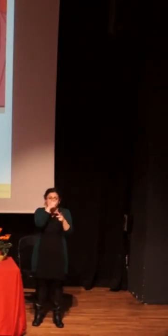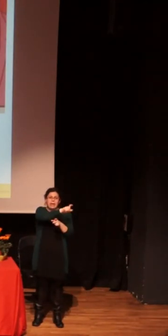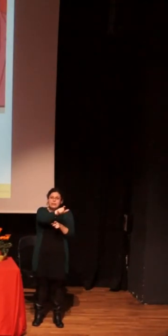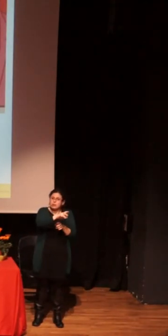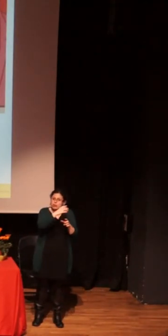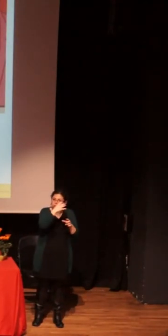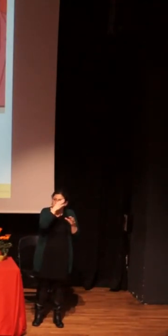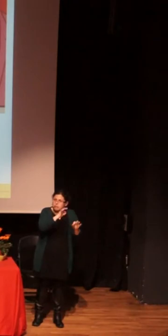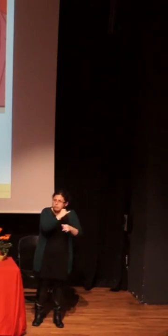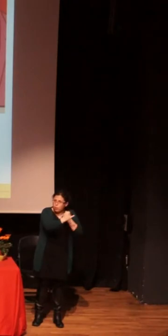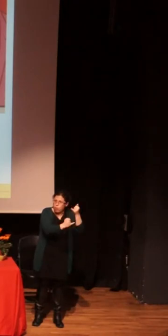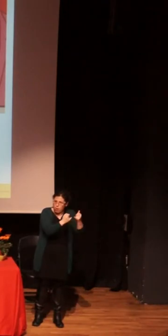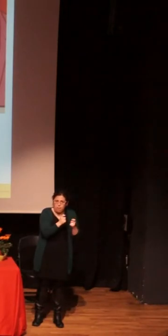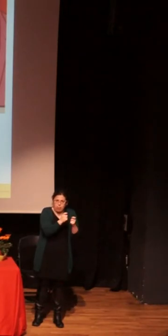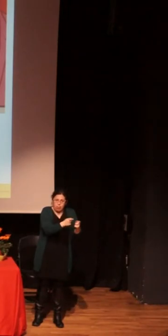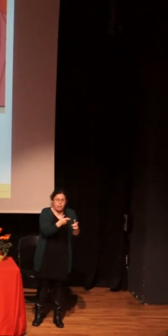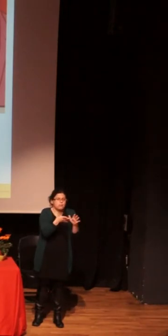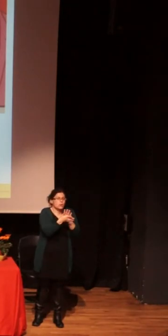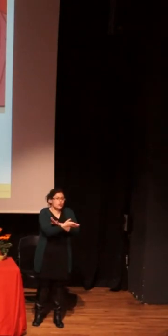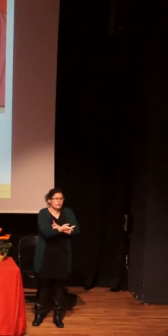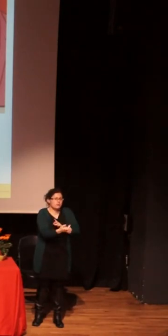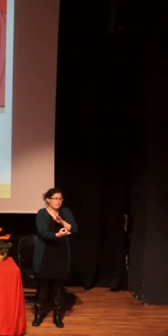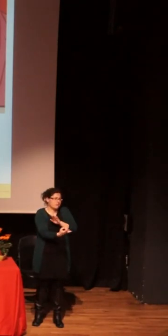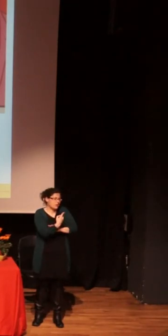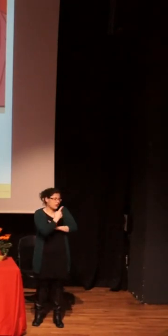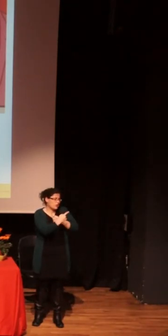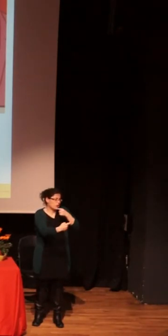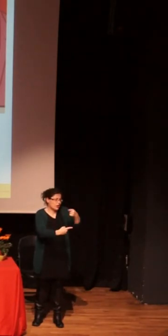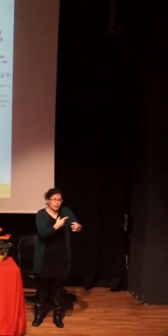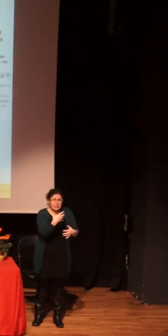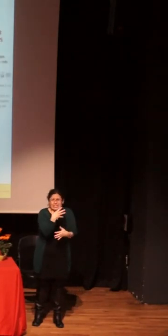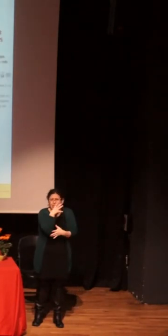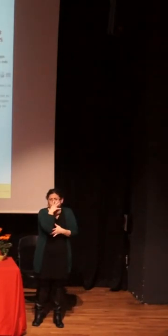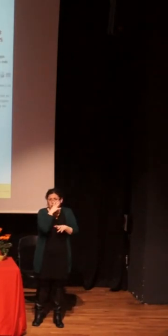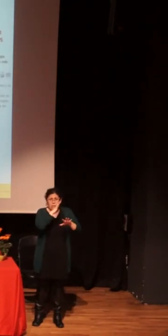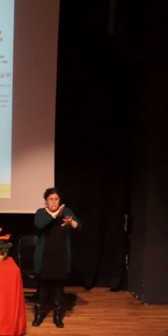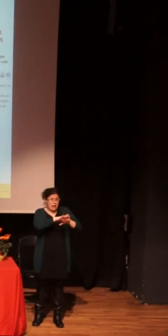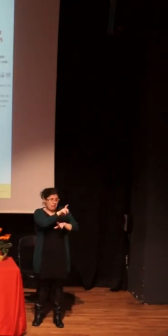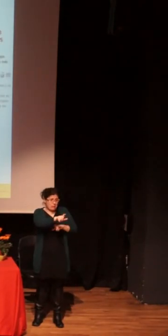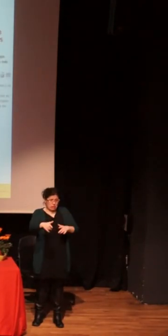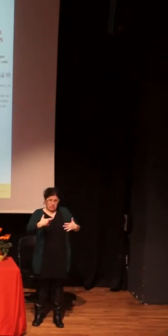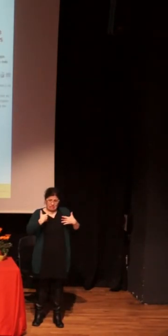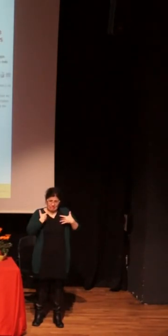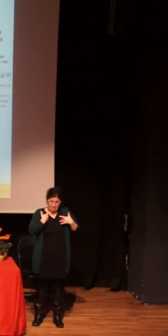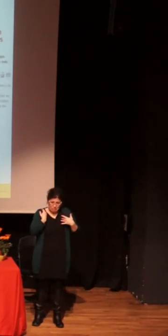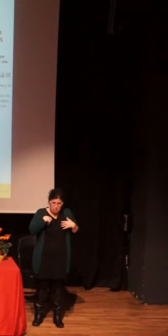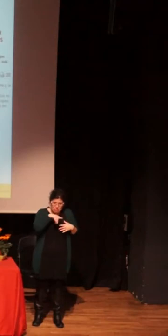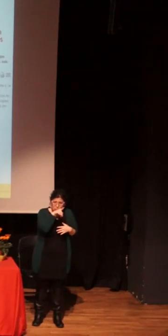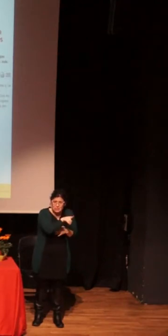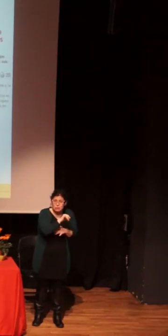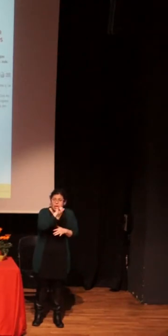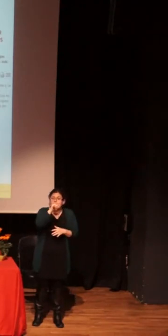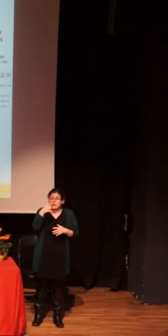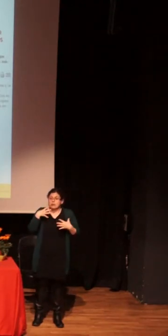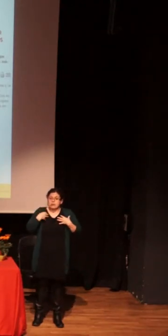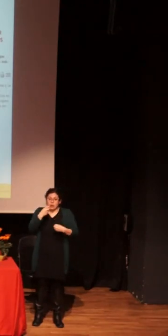consecuencias muy importantes para las personas que lo sufren y es un problema de salud pública, como ha